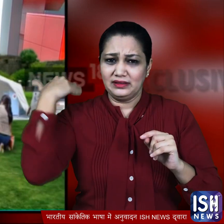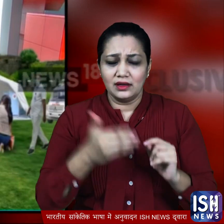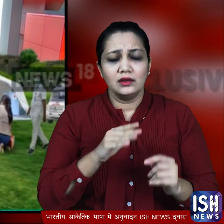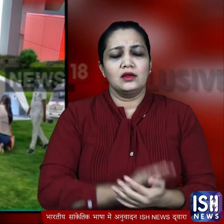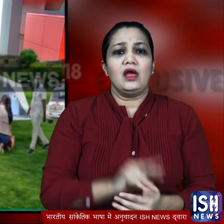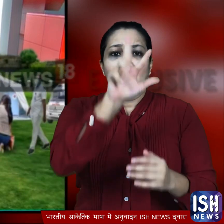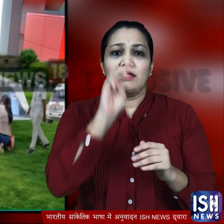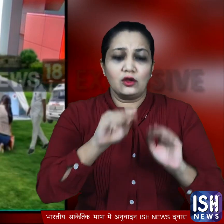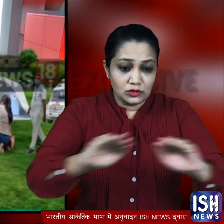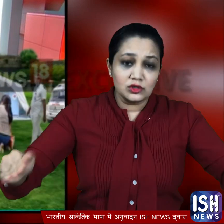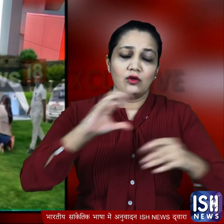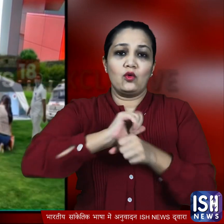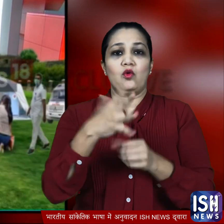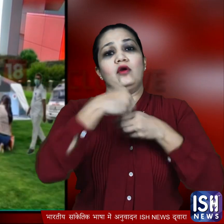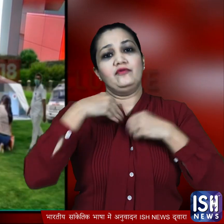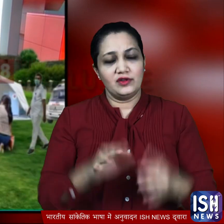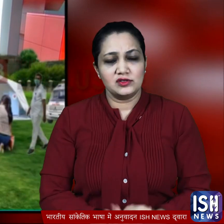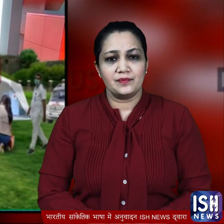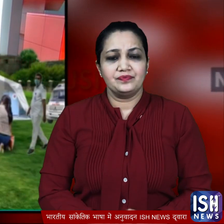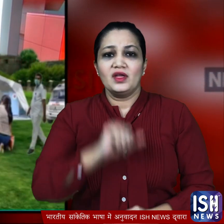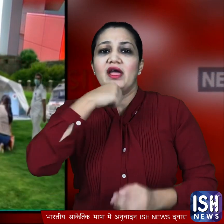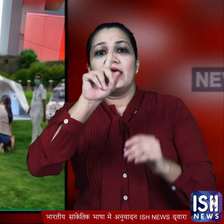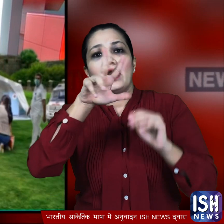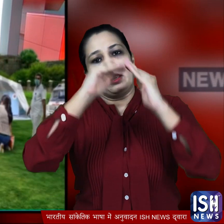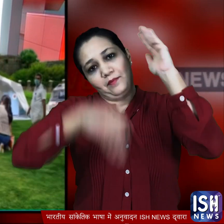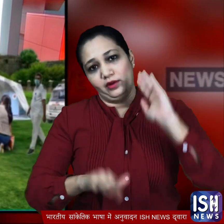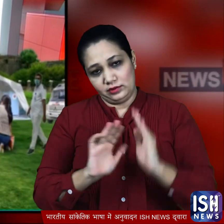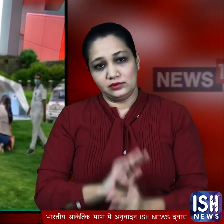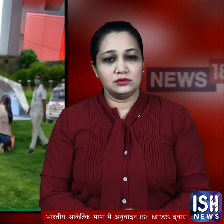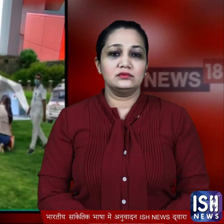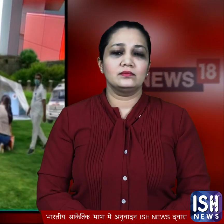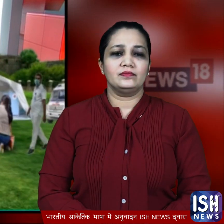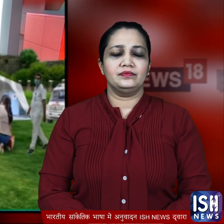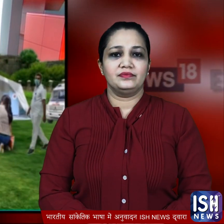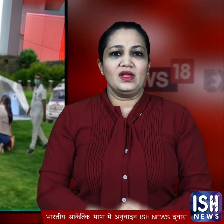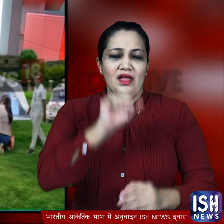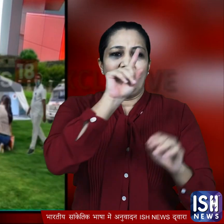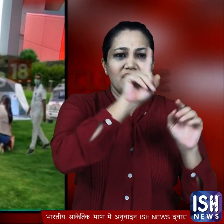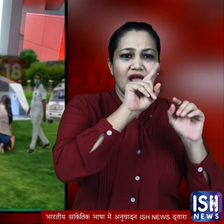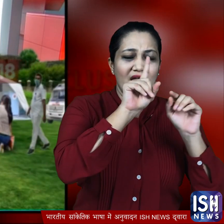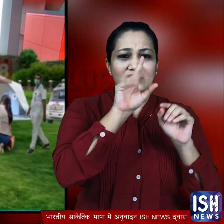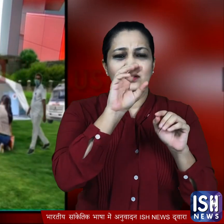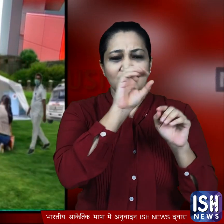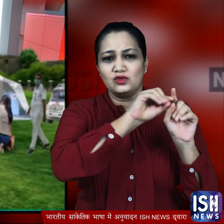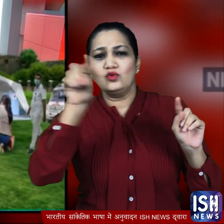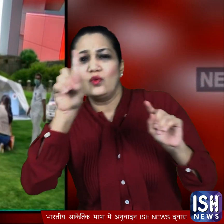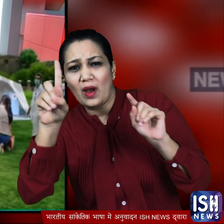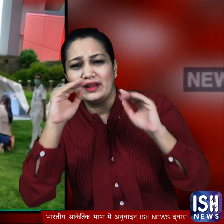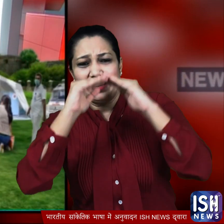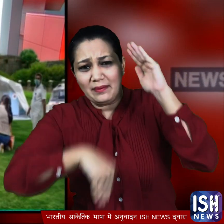करोना की जद में आए जिनकी उम्र 18 साल से कम है इनमें एक साल से कम उम्र के 85 बच्चे करोना से बिमार पड़े